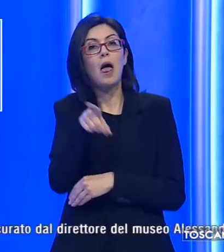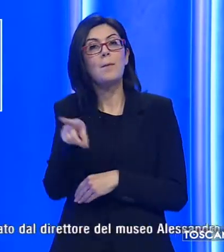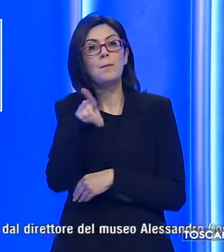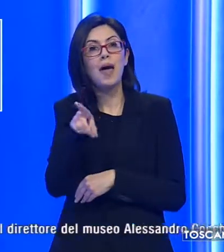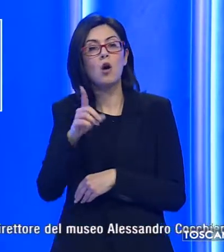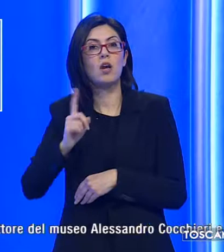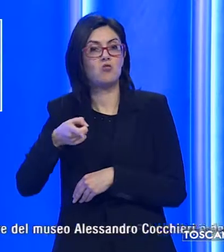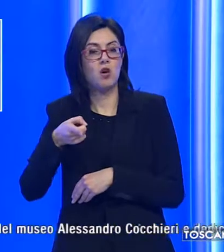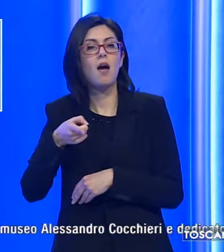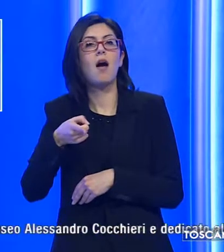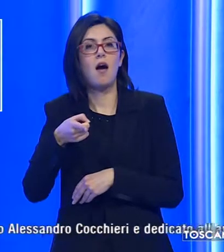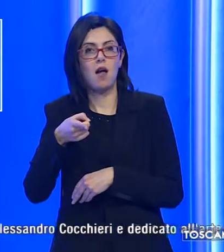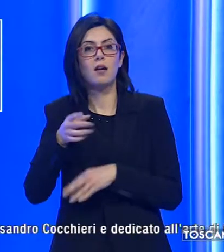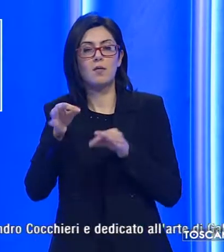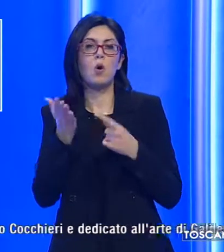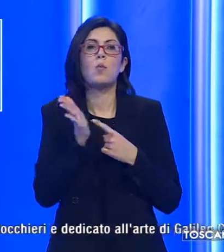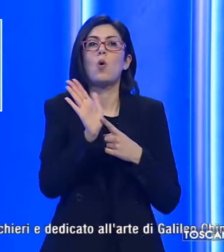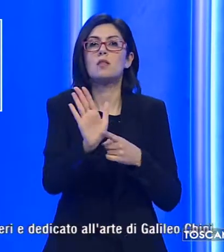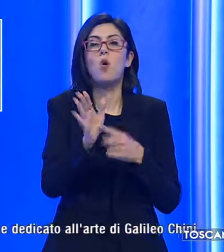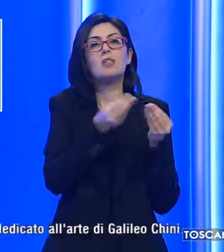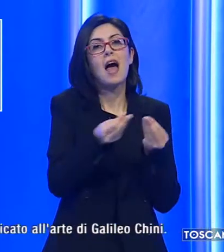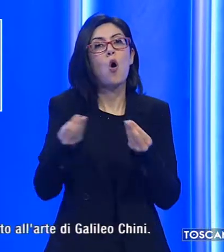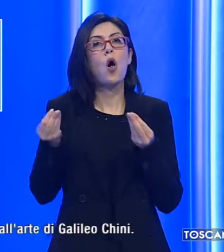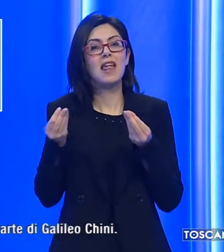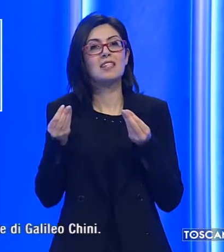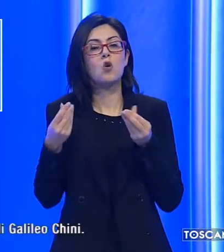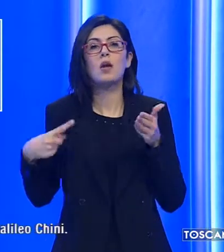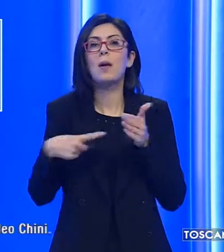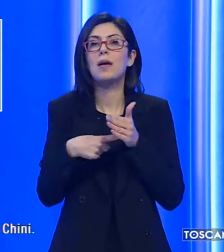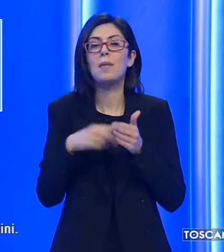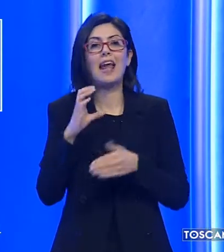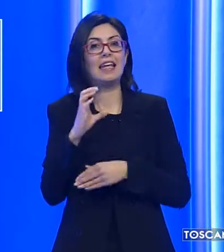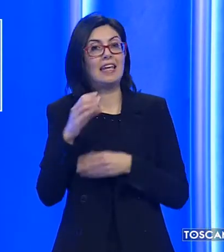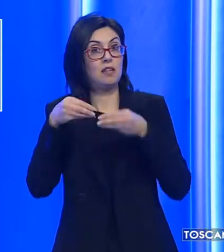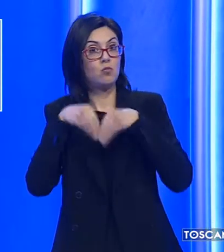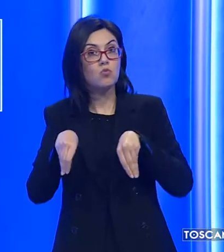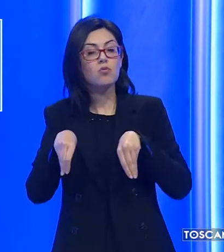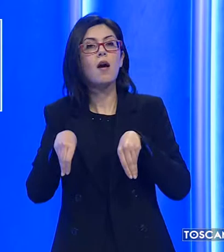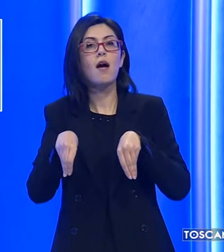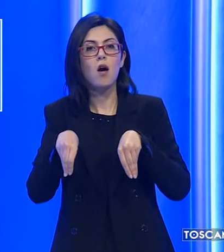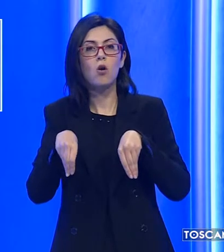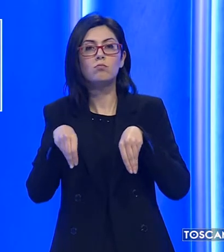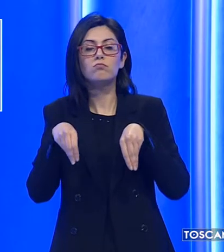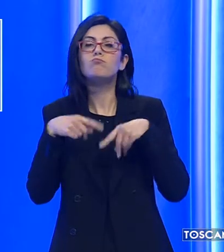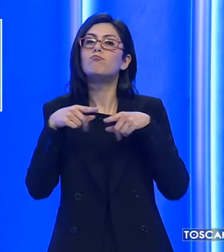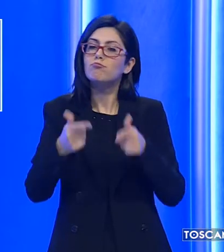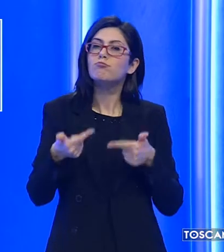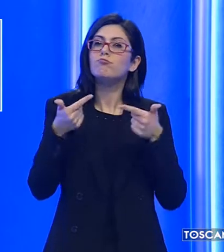Villa Pecori Geraldi, dove è esposta la collezione permanente del Chini Museo, dunque si propone un